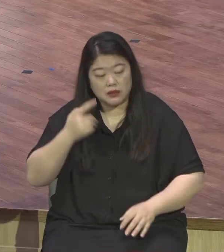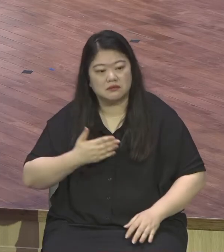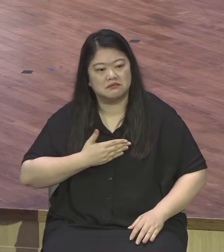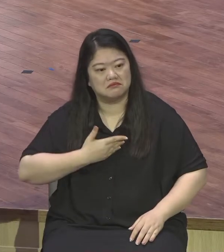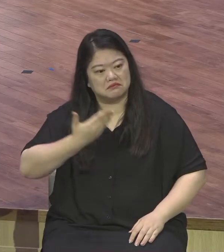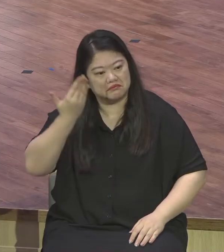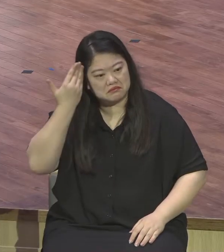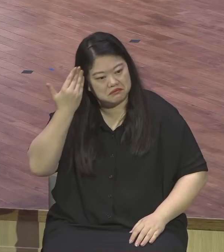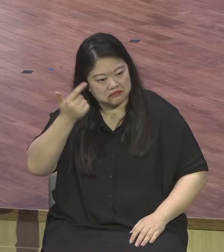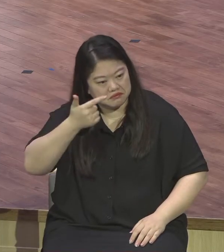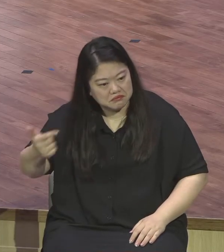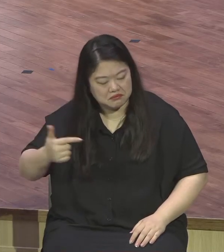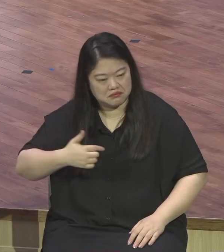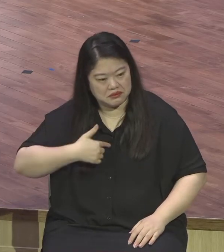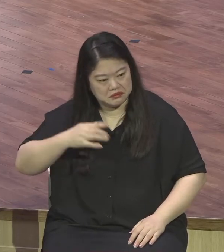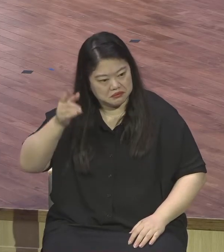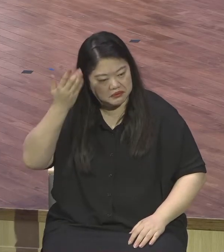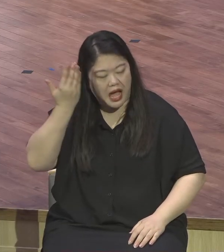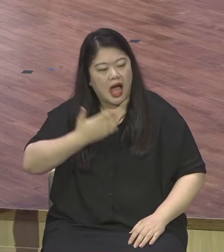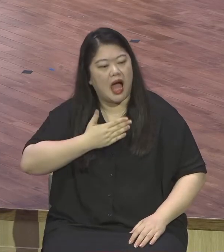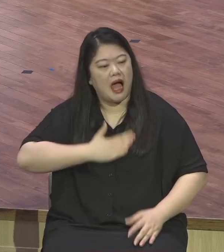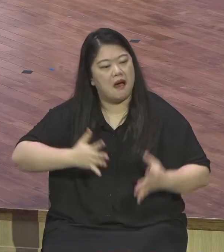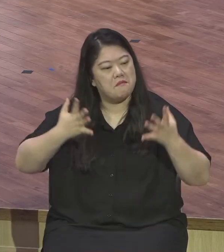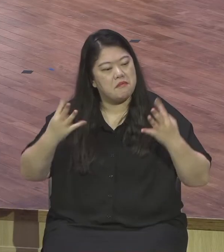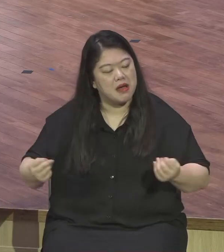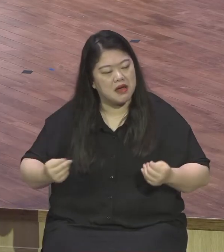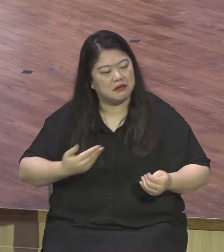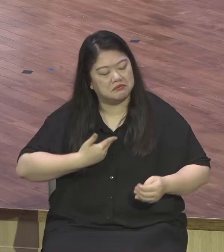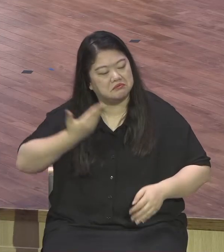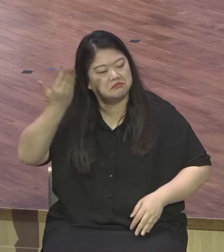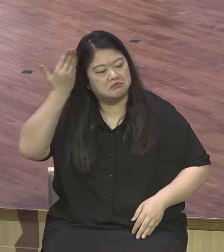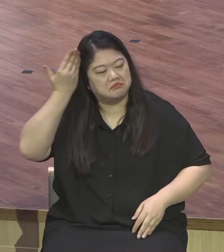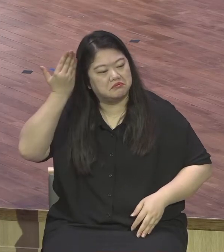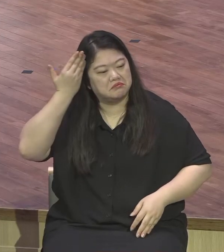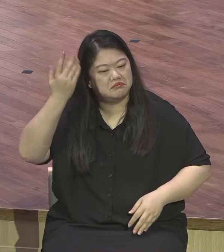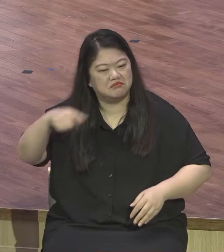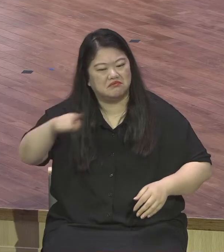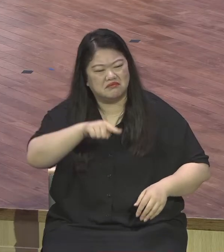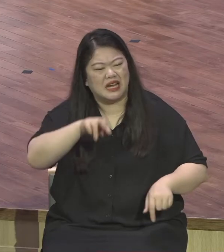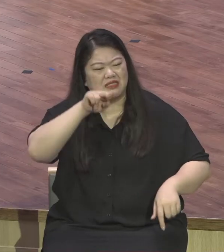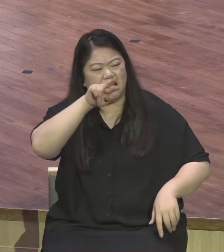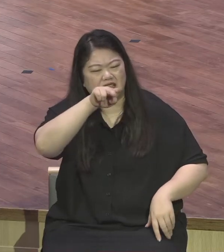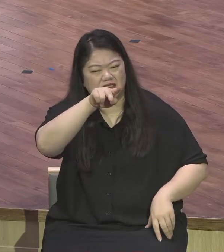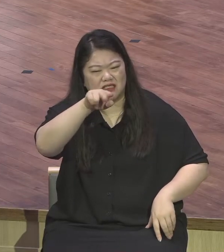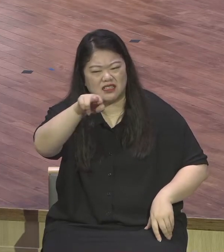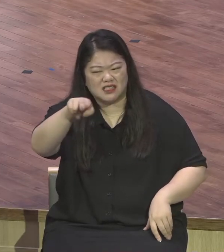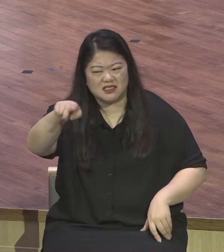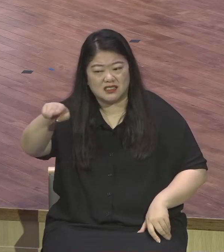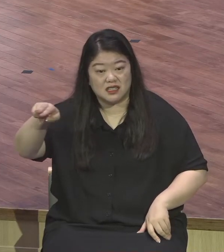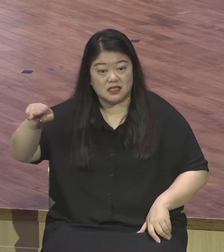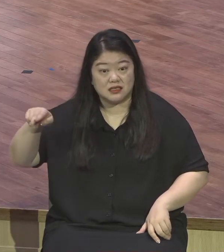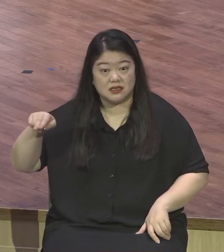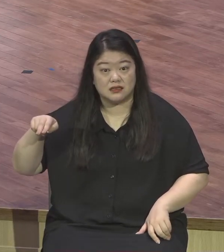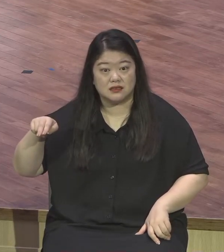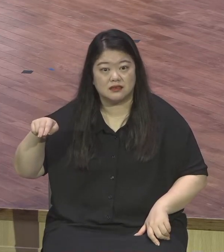여러분이 아실 것은 비판하라면 어떻게 해요 어떤 생각까지 비판이 나옵니까 상대를